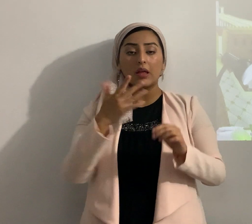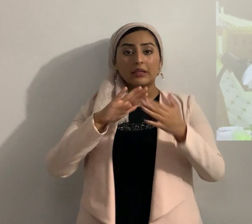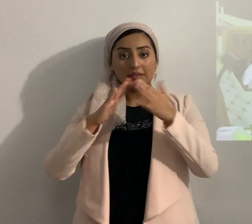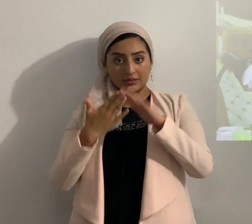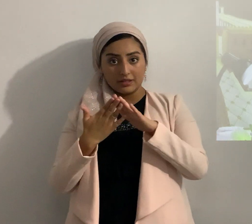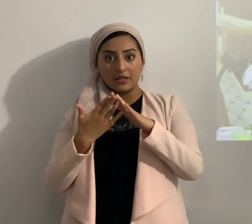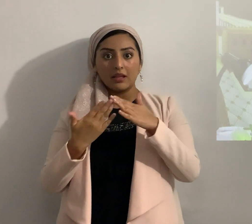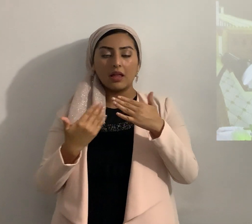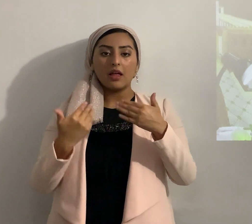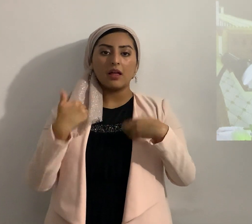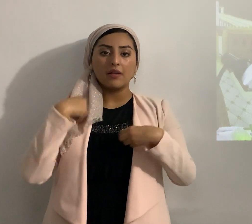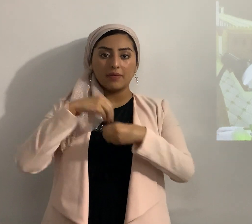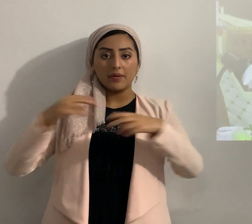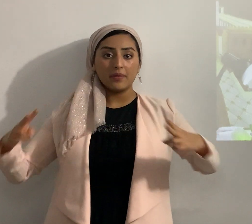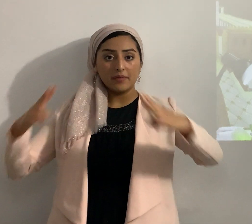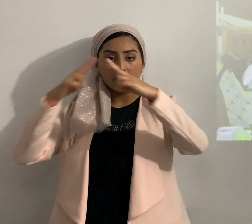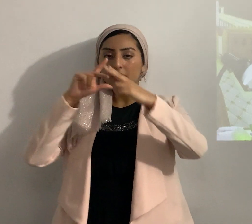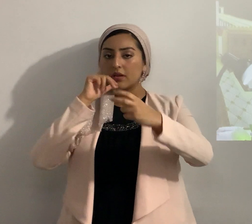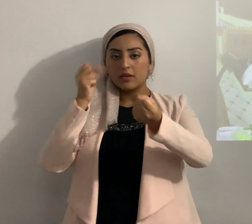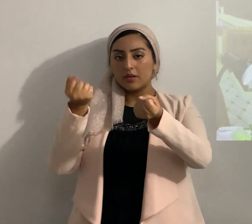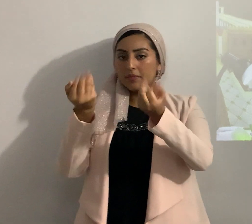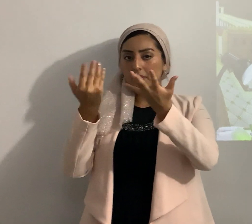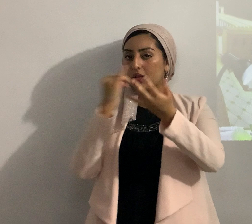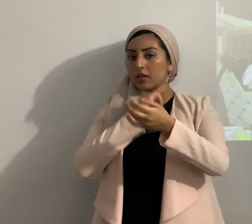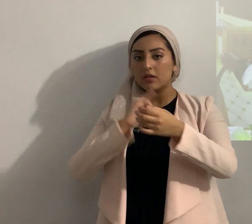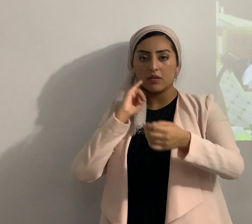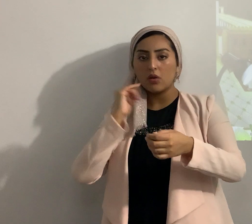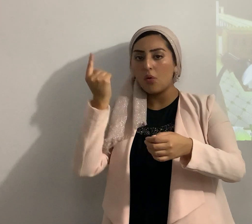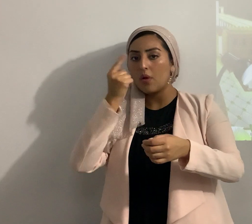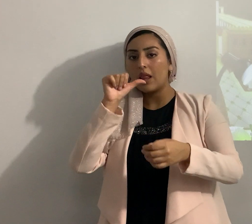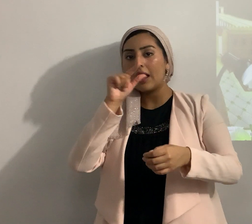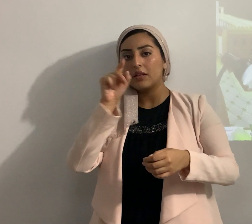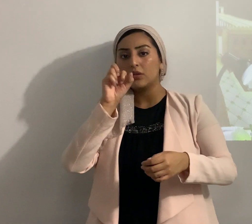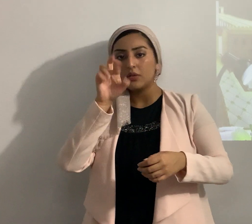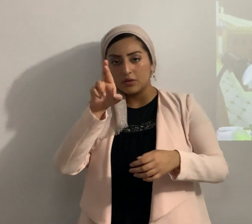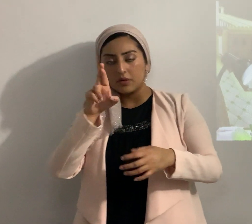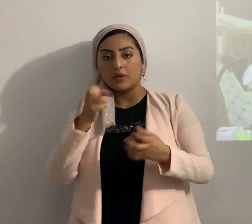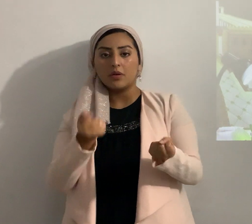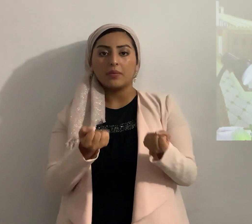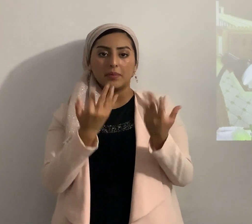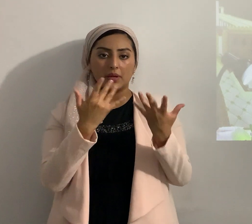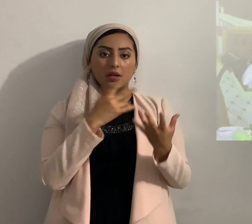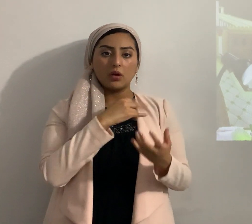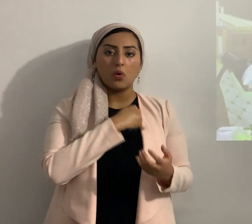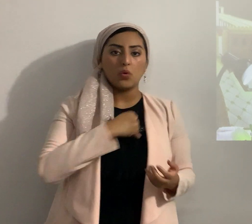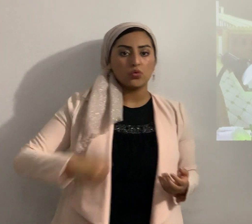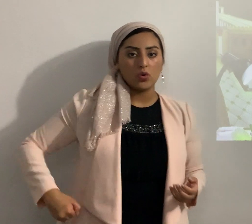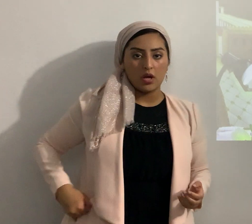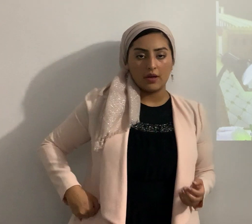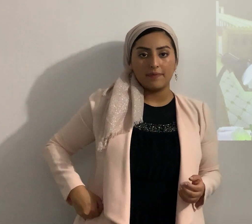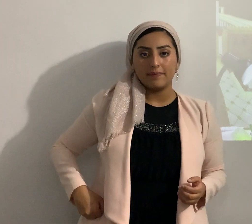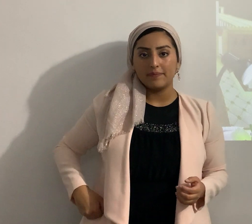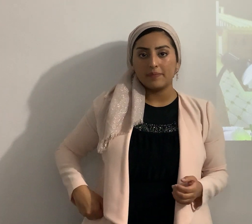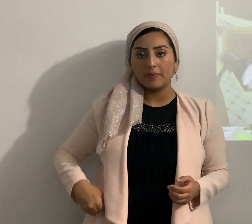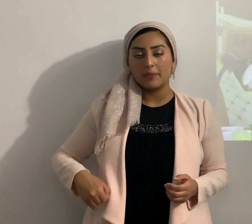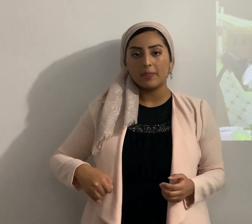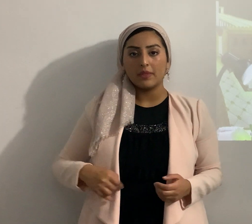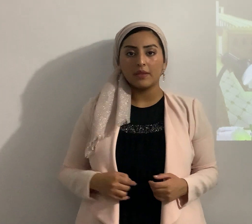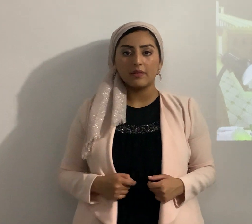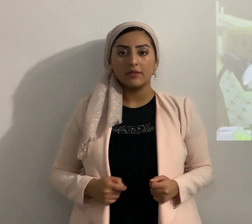sobre colinas no las quemó Israel únicamente Azor quemó Josué era para escarmiento 14